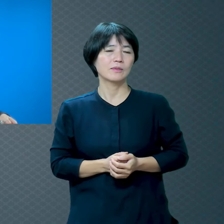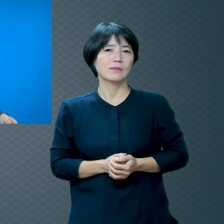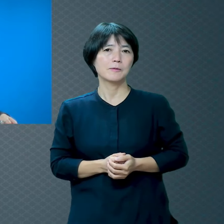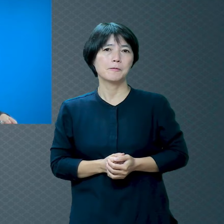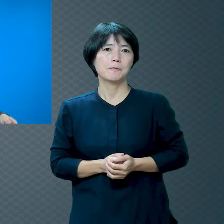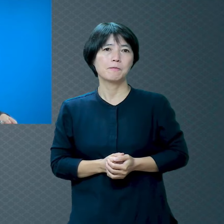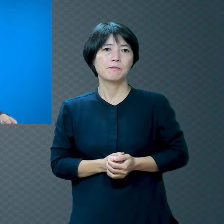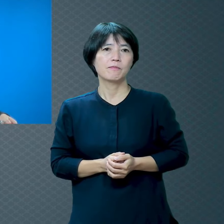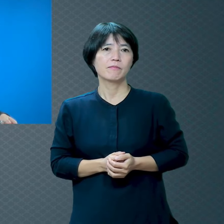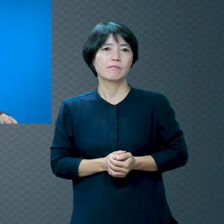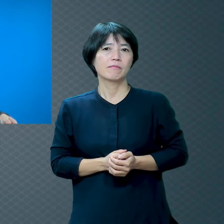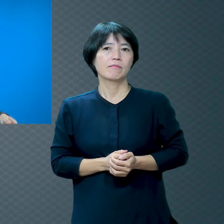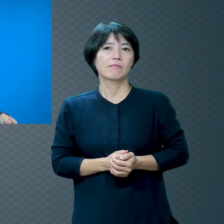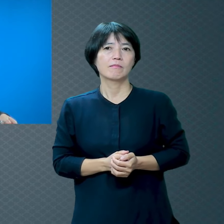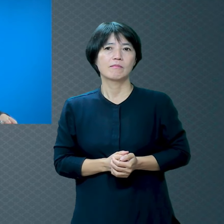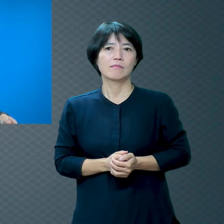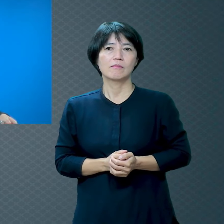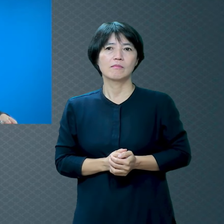웁니다